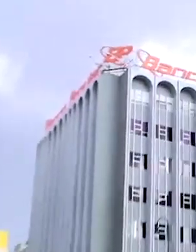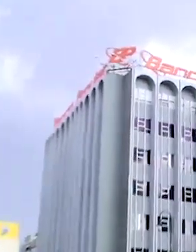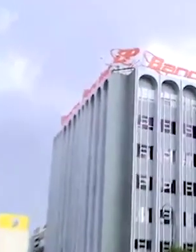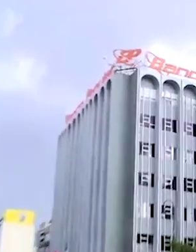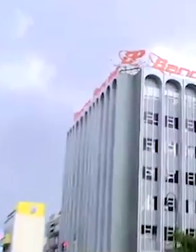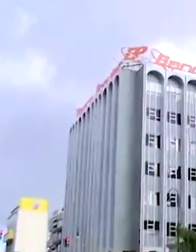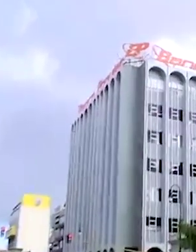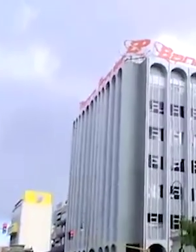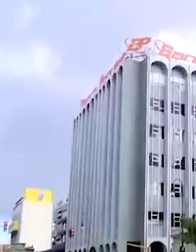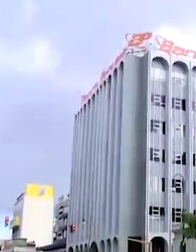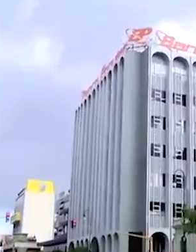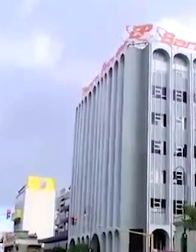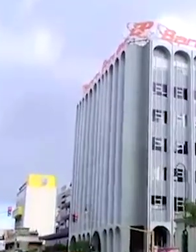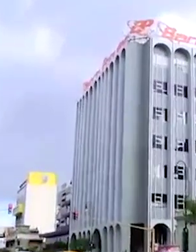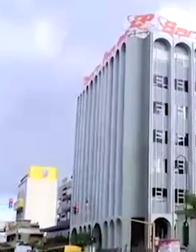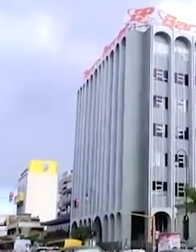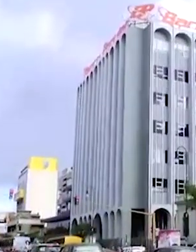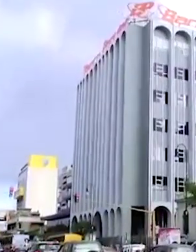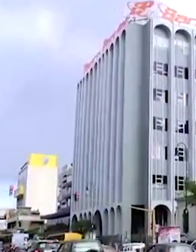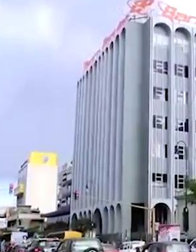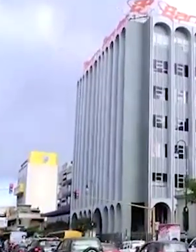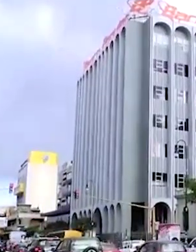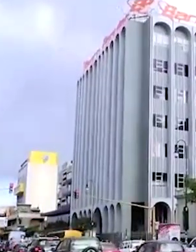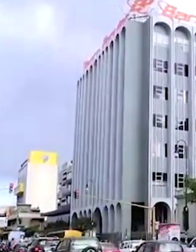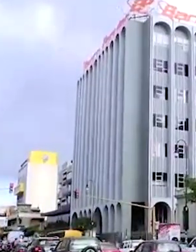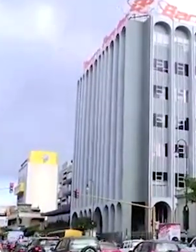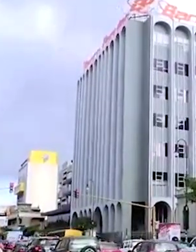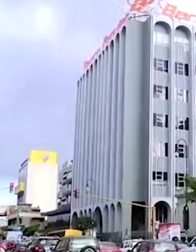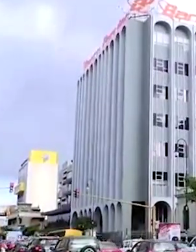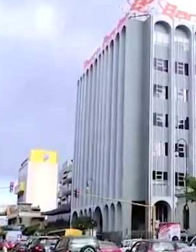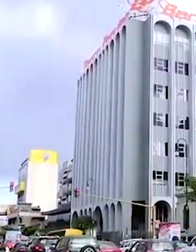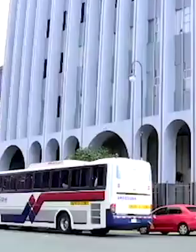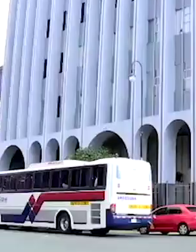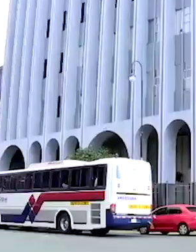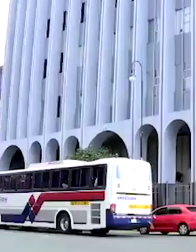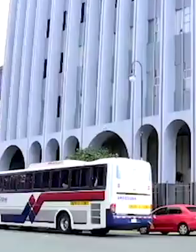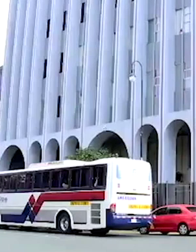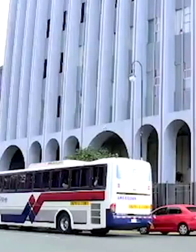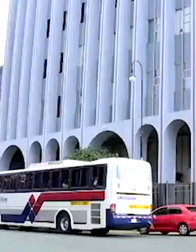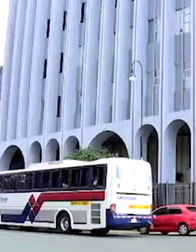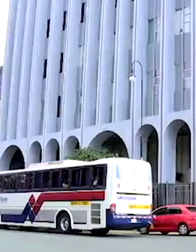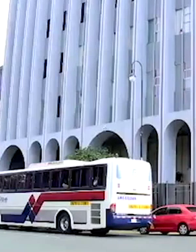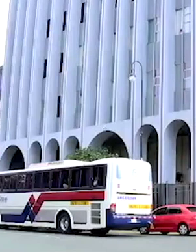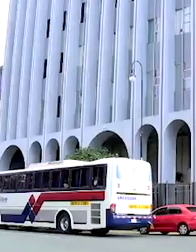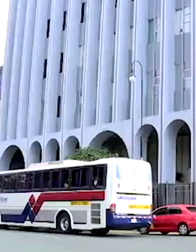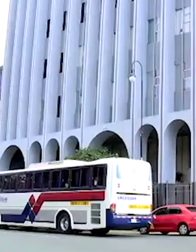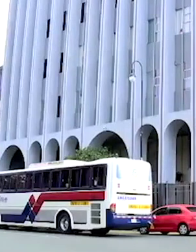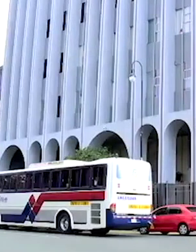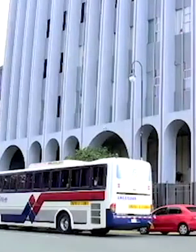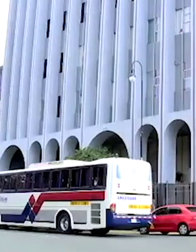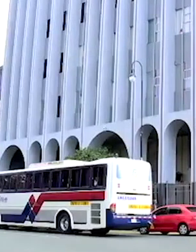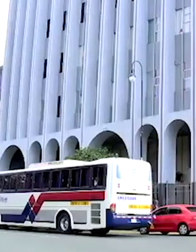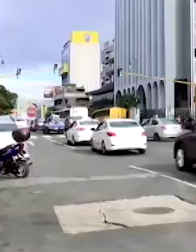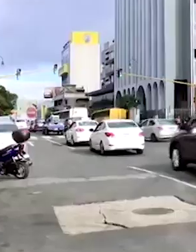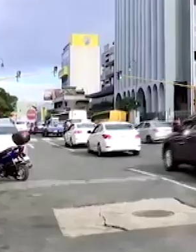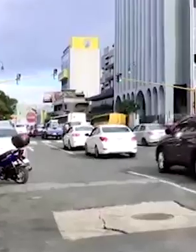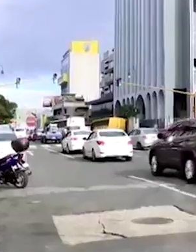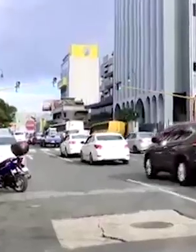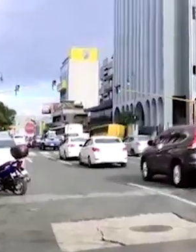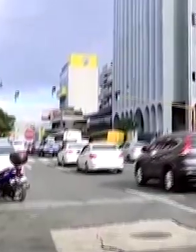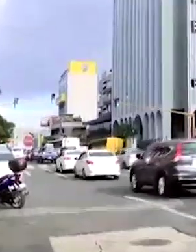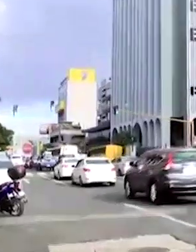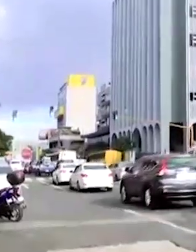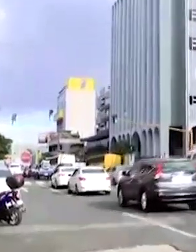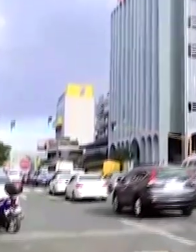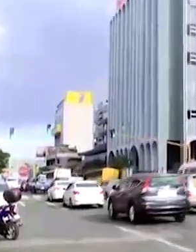El Poder Ejecutivo acordó este miércoles en Consejo de Gobierno Extraordinario suspender a tres directivos del Banco Popular por no